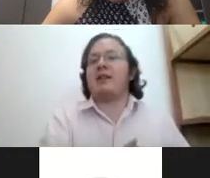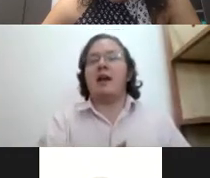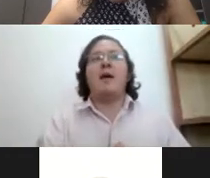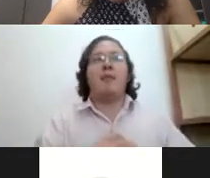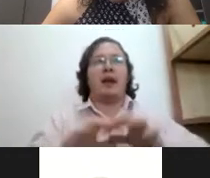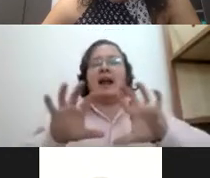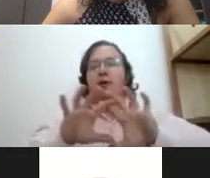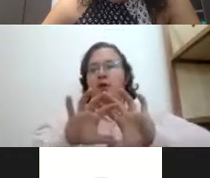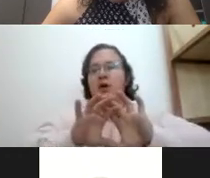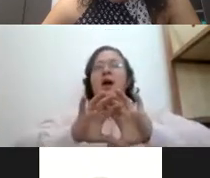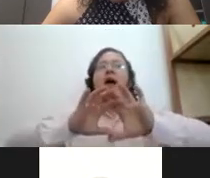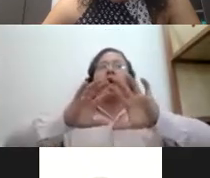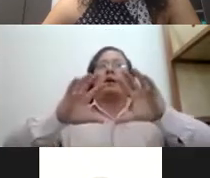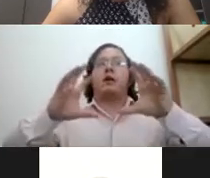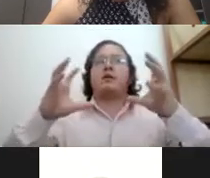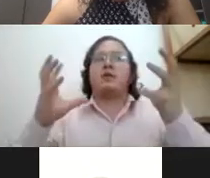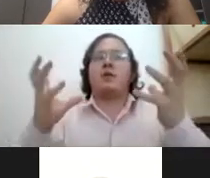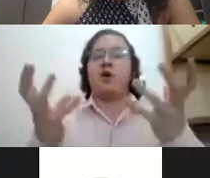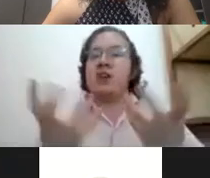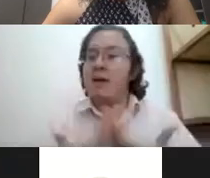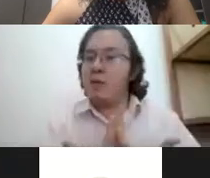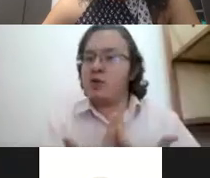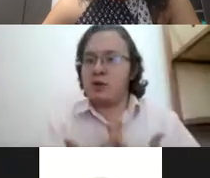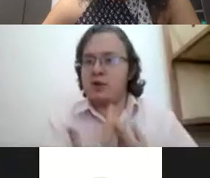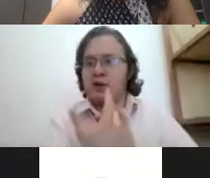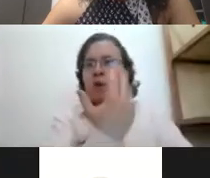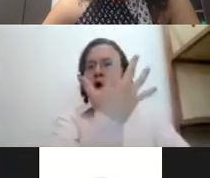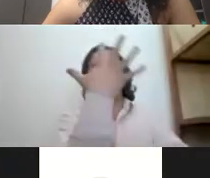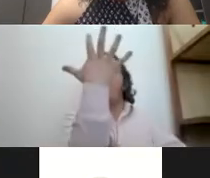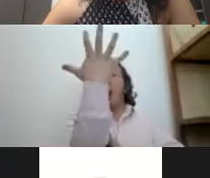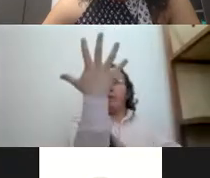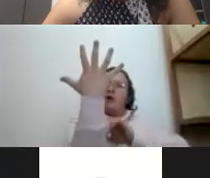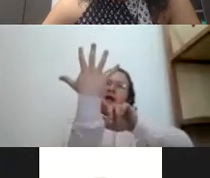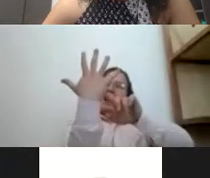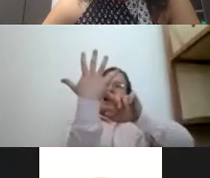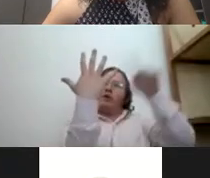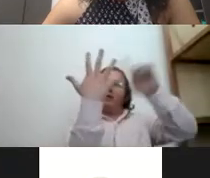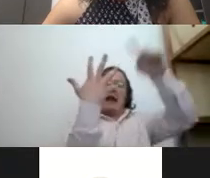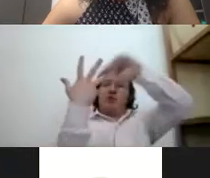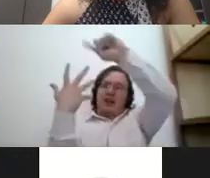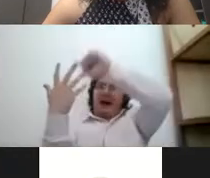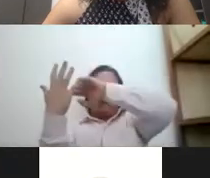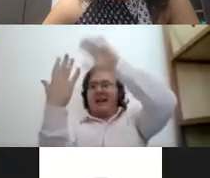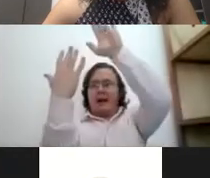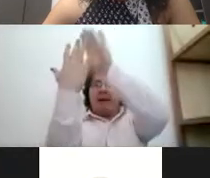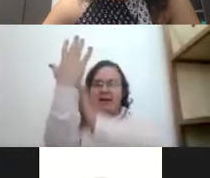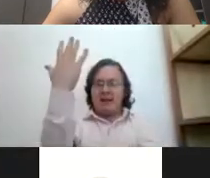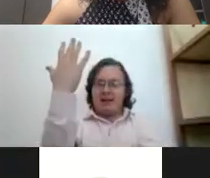porque la inclusión conlleva muchas cosas yo lo veo como un árbol y el árbol trae muchas ramas y la base es la